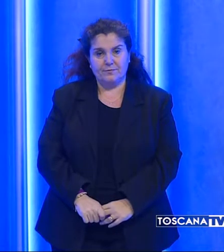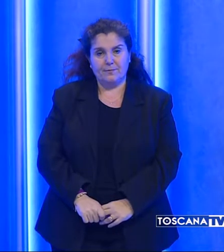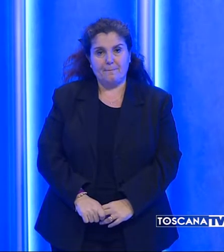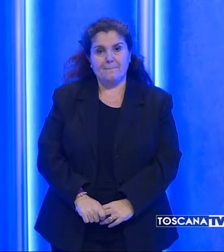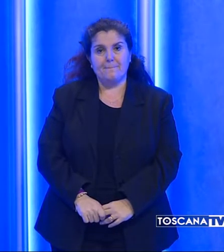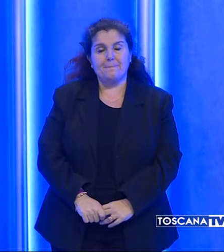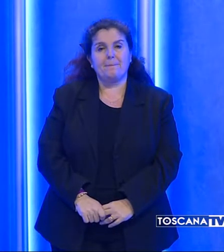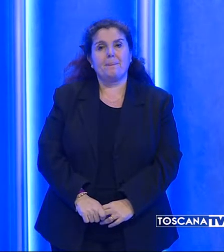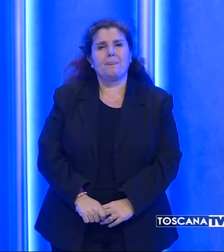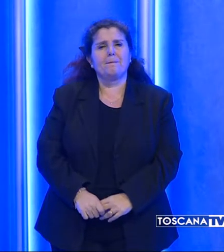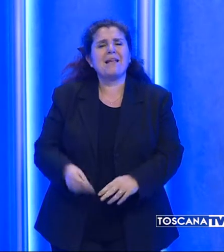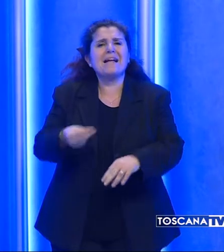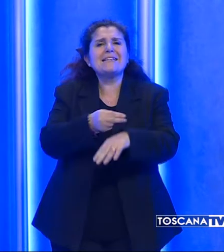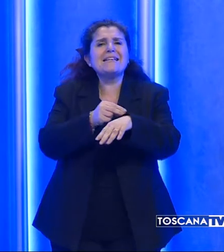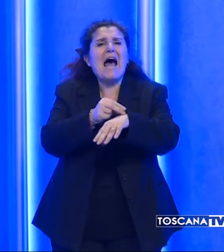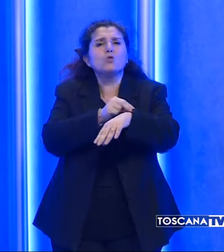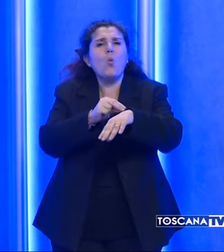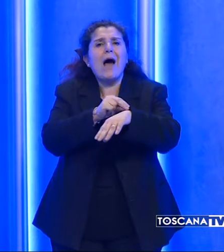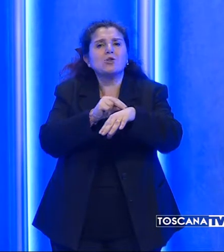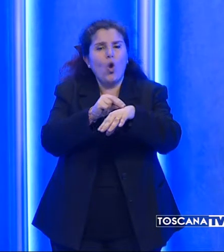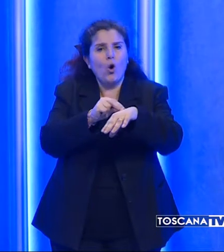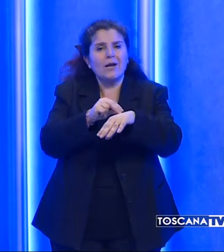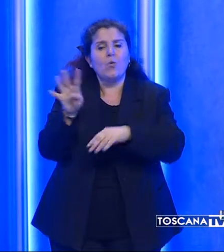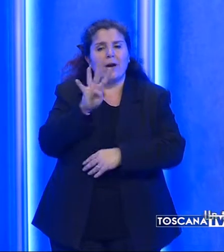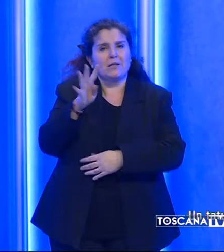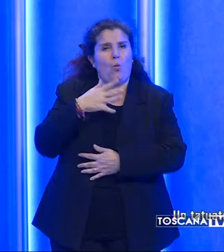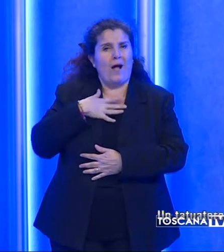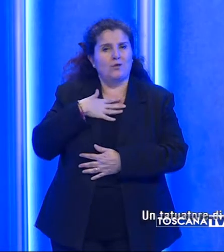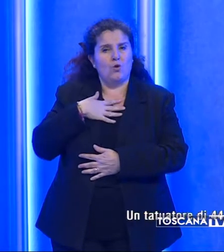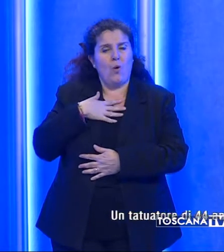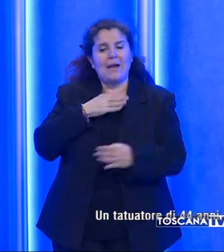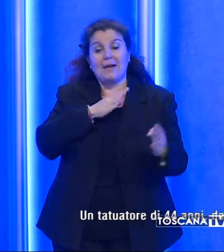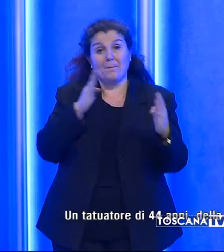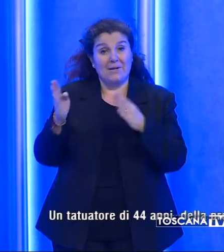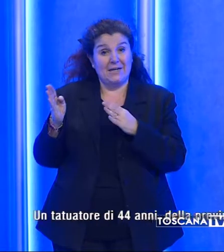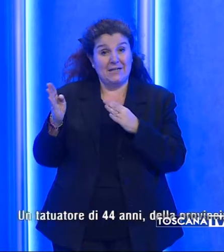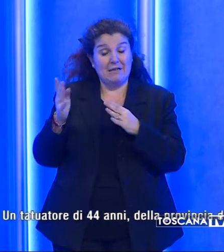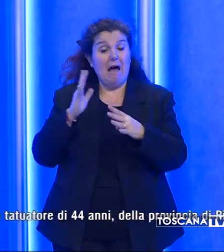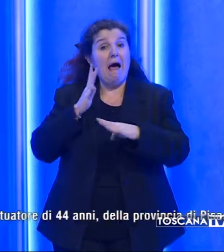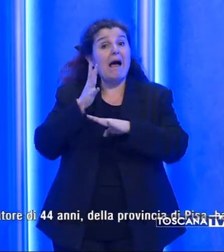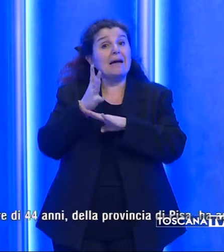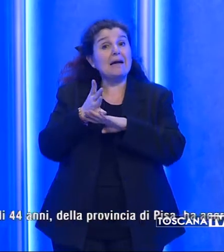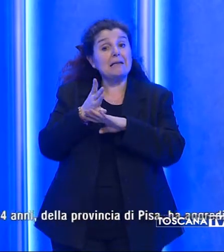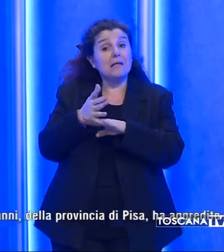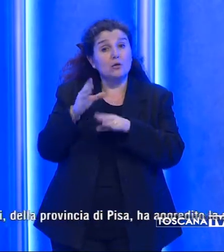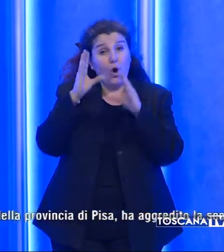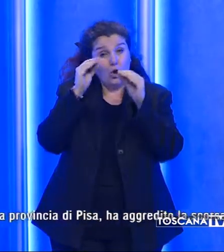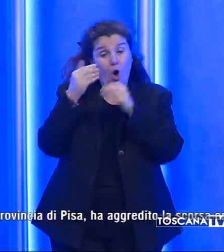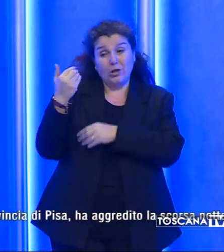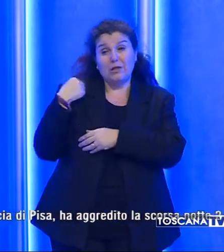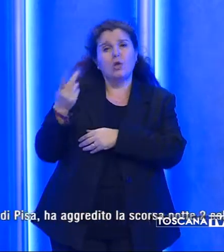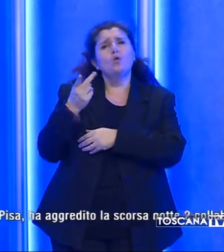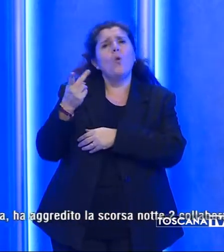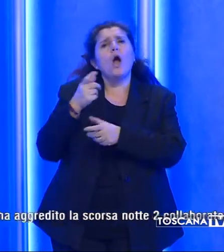Un tatuatore di 44 anni della provincia di Pisa ha aggredito la scorsa notte due